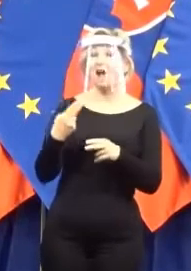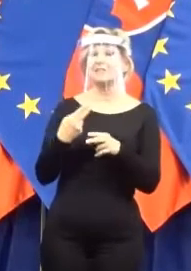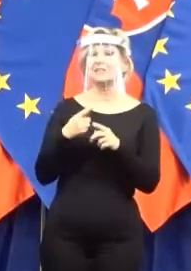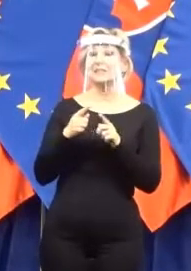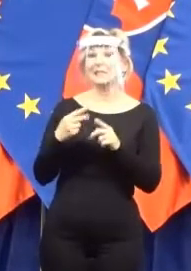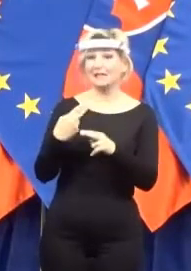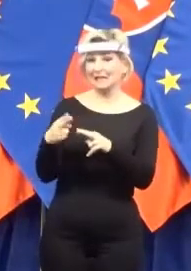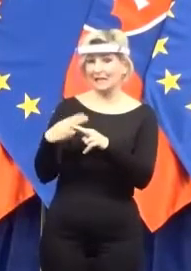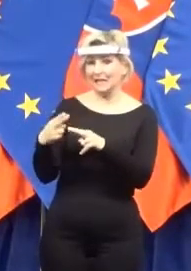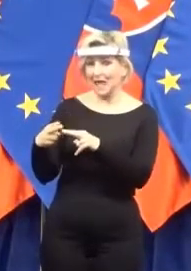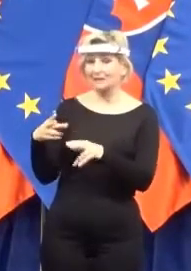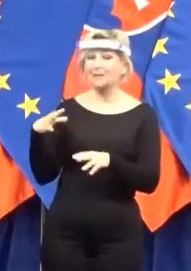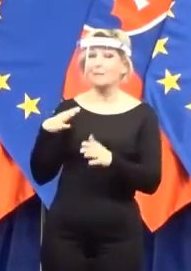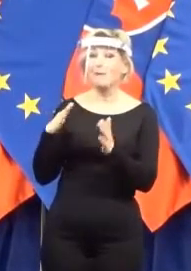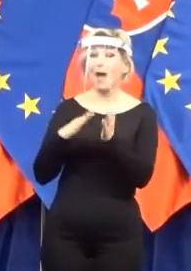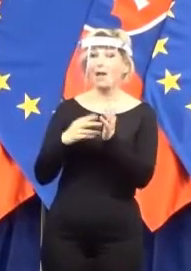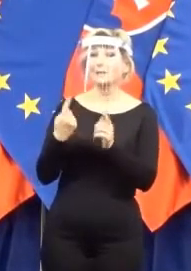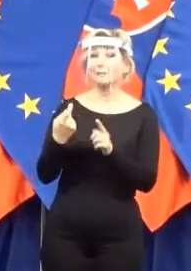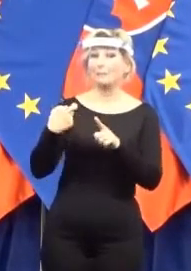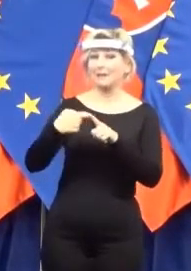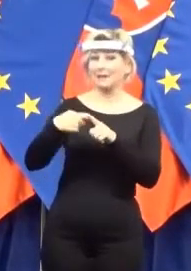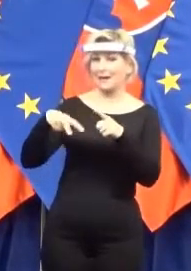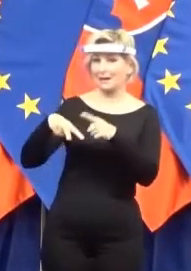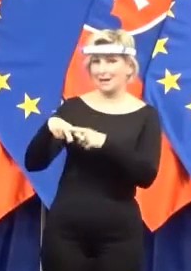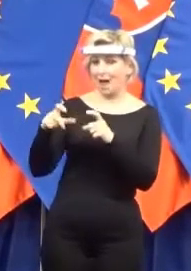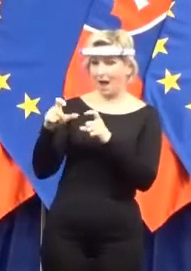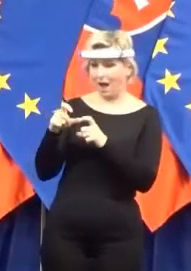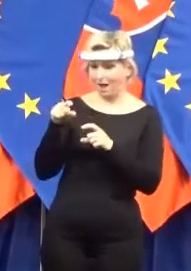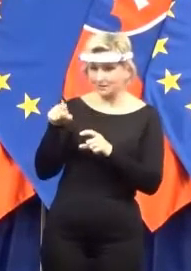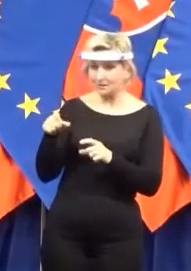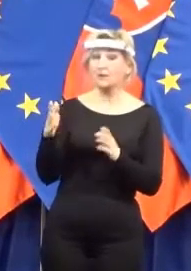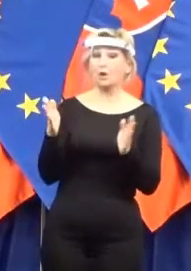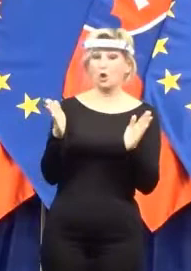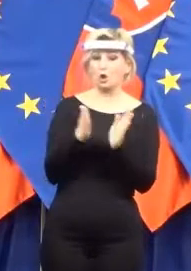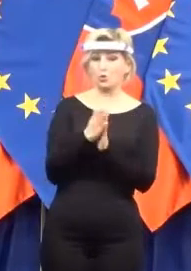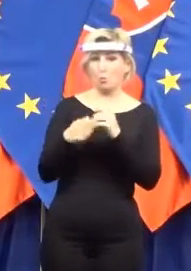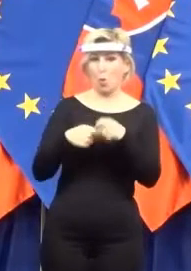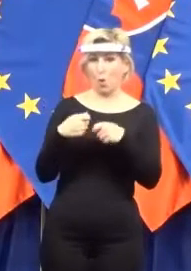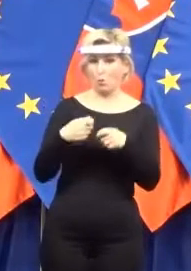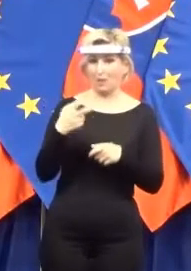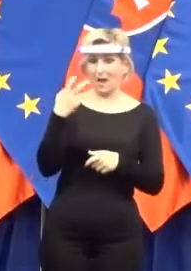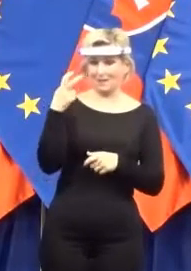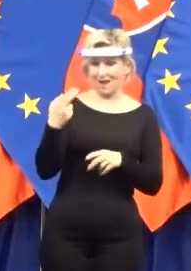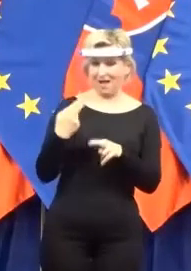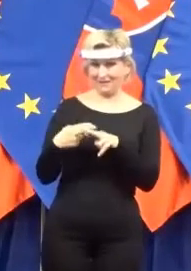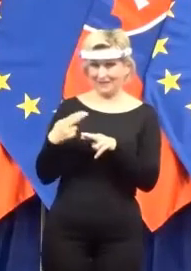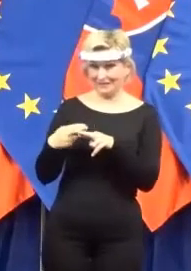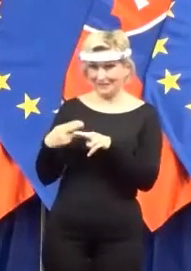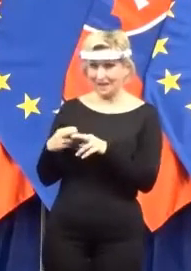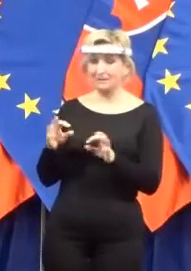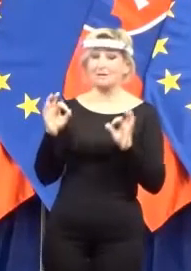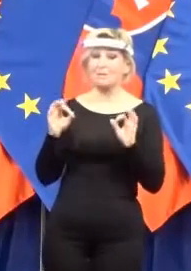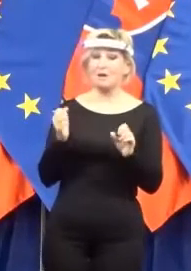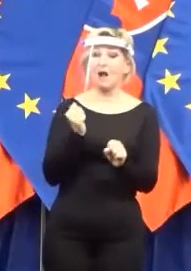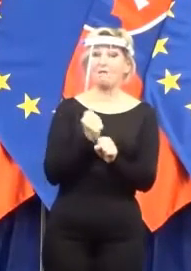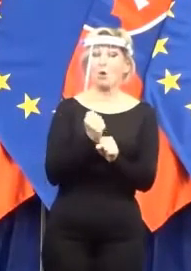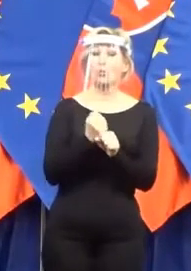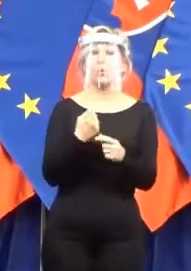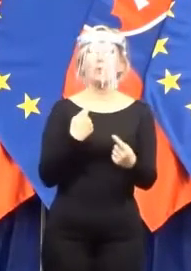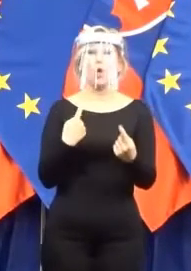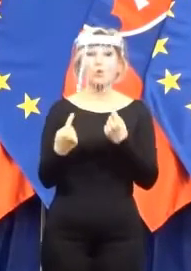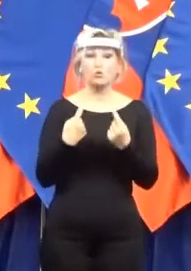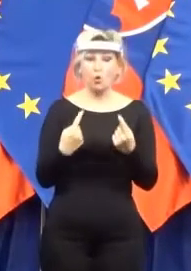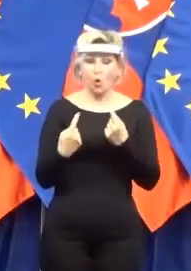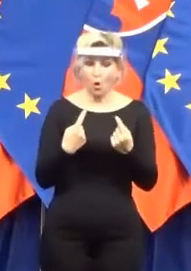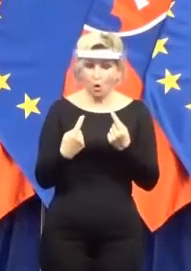v súčinnosti s ním urobili dohodu, ktorá bude riešená rozhodnutím hlavného